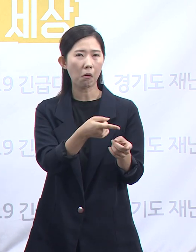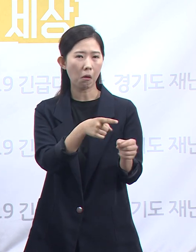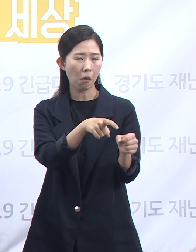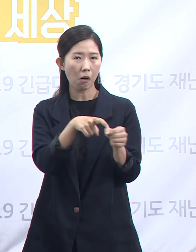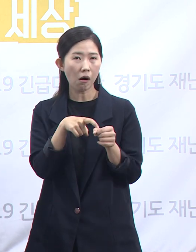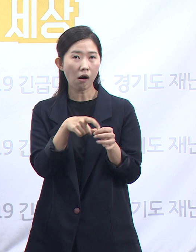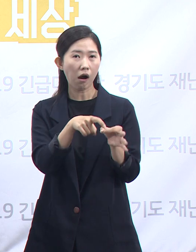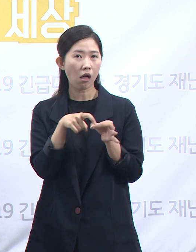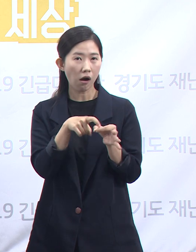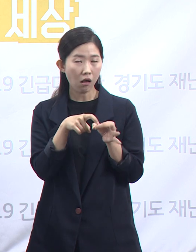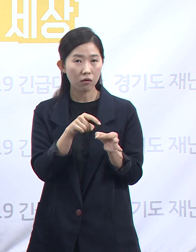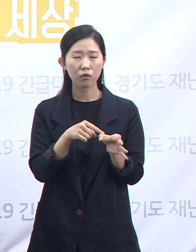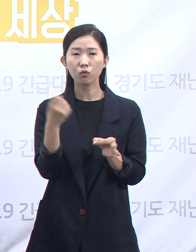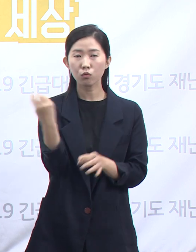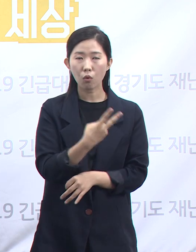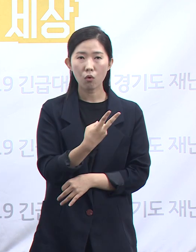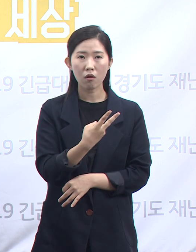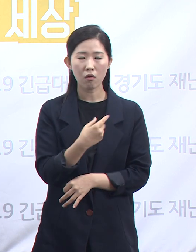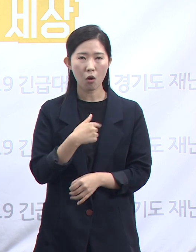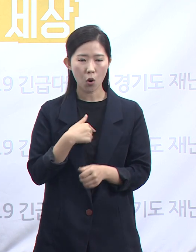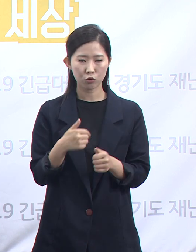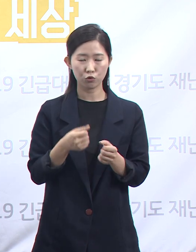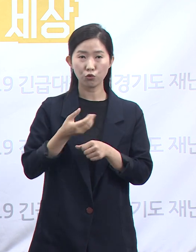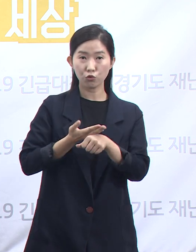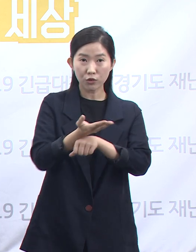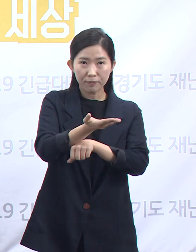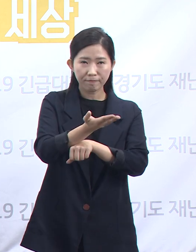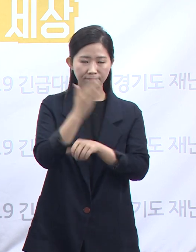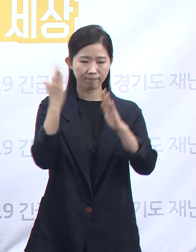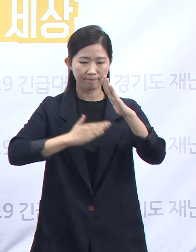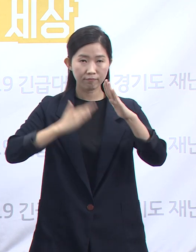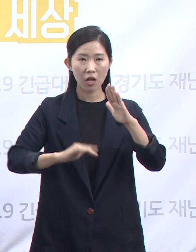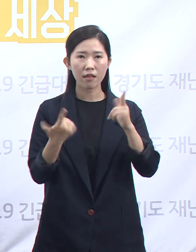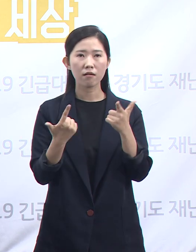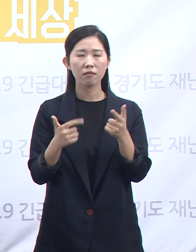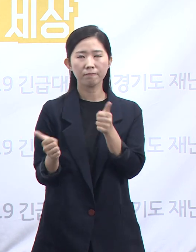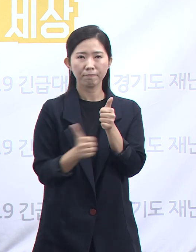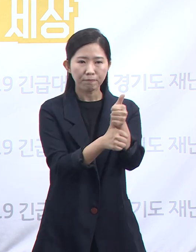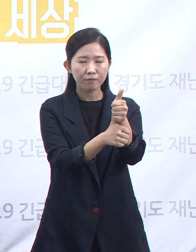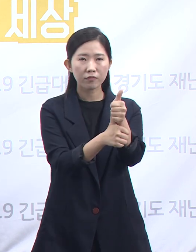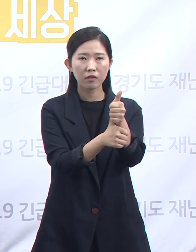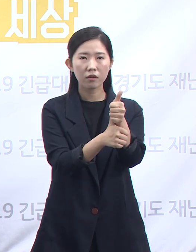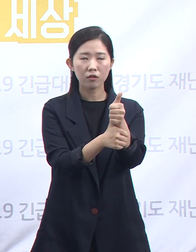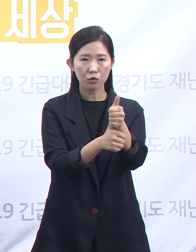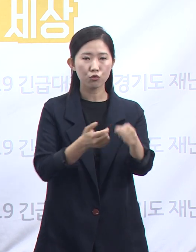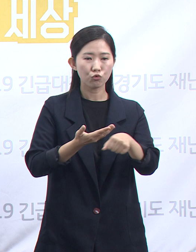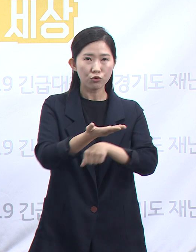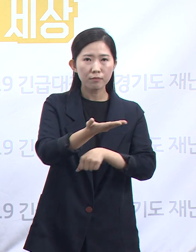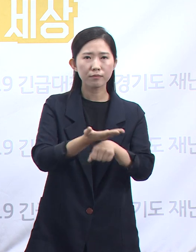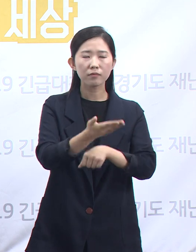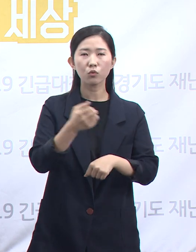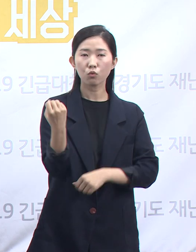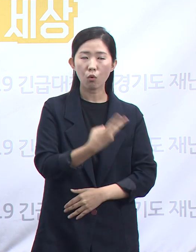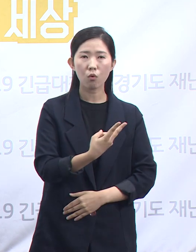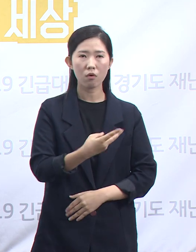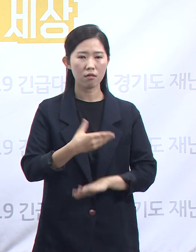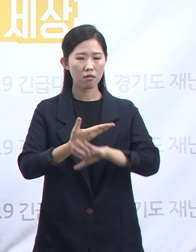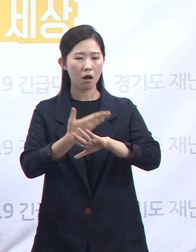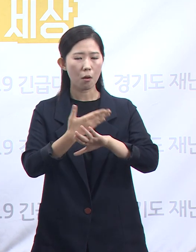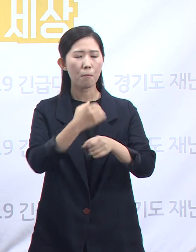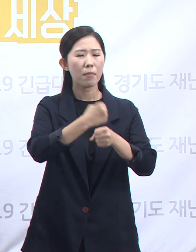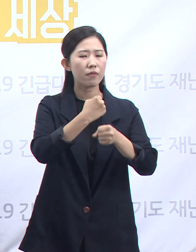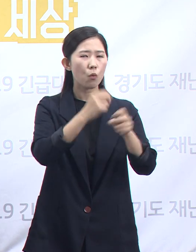병행수입 제품 또는 제조사가 다른 제품이라고 해명한 바 있습니다. 이에